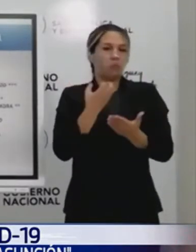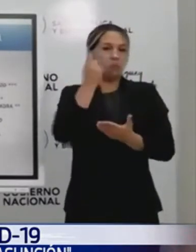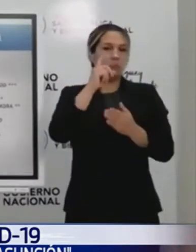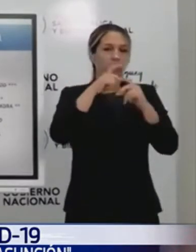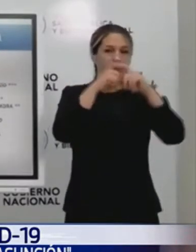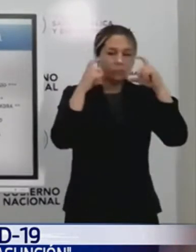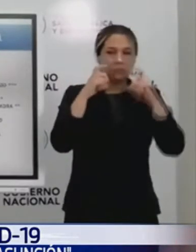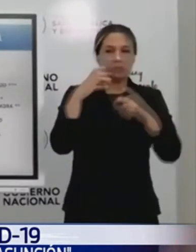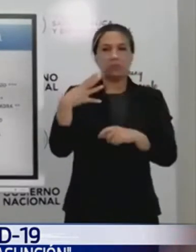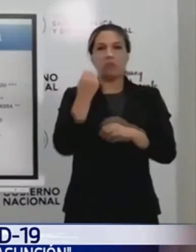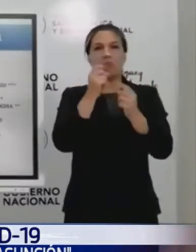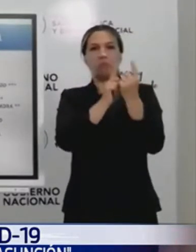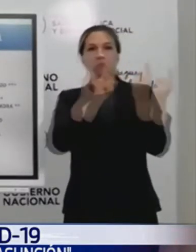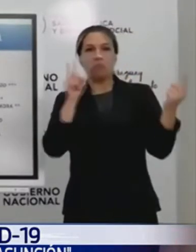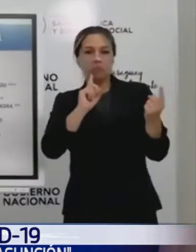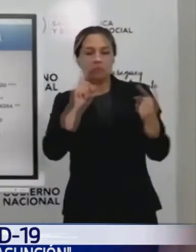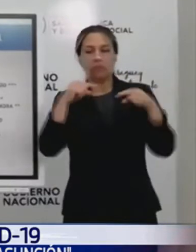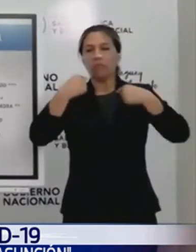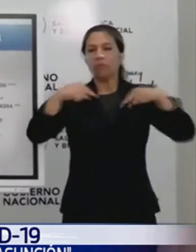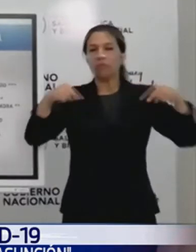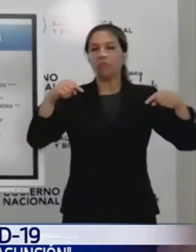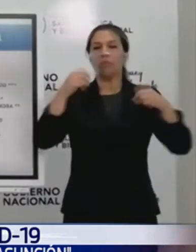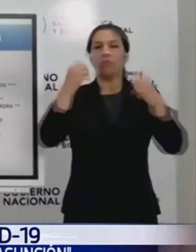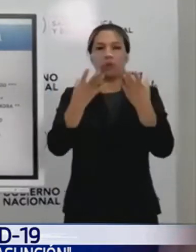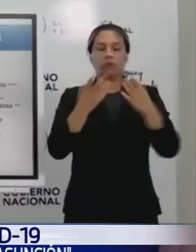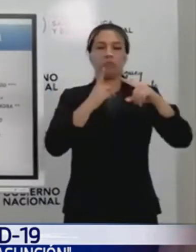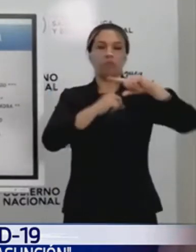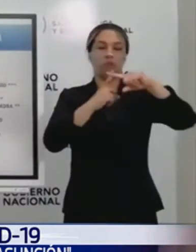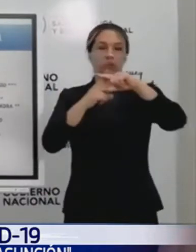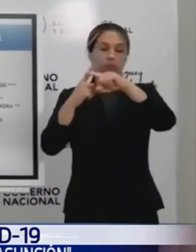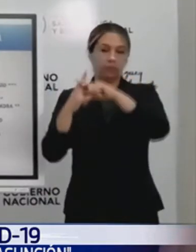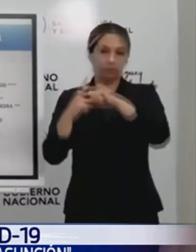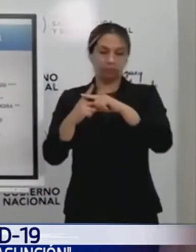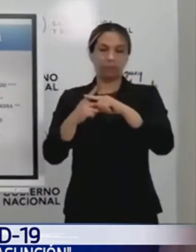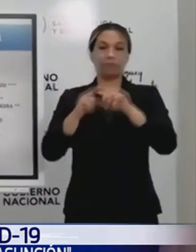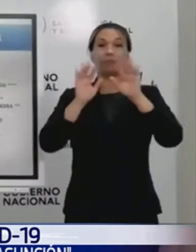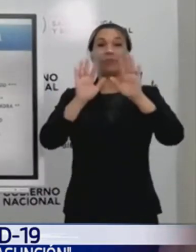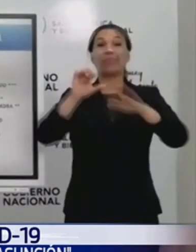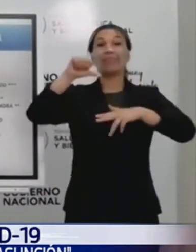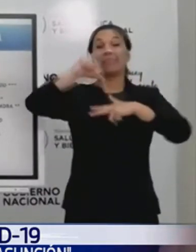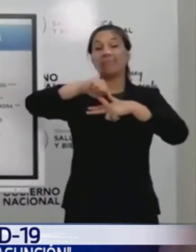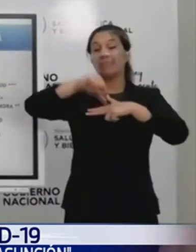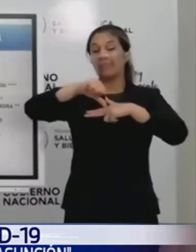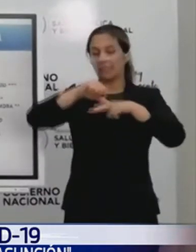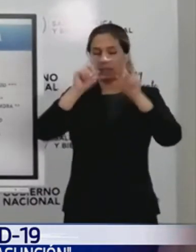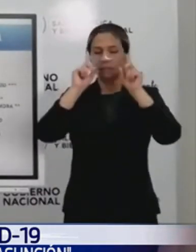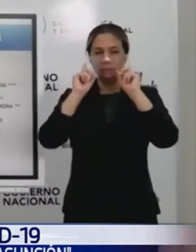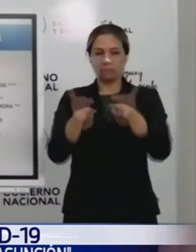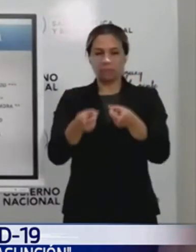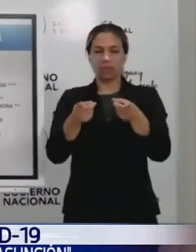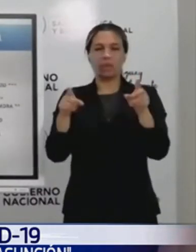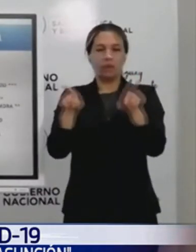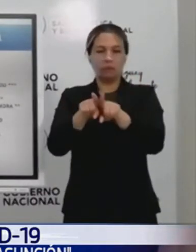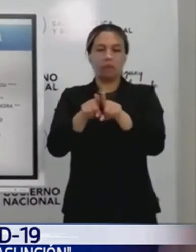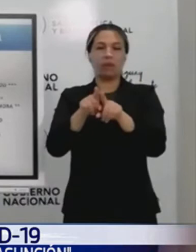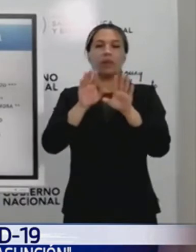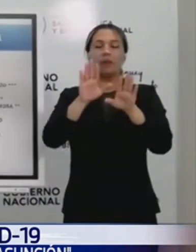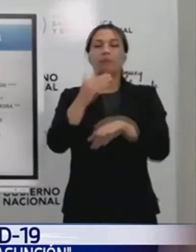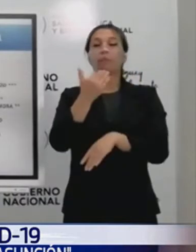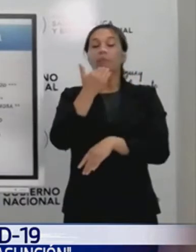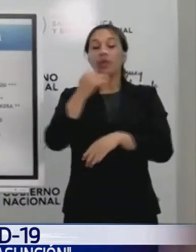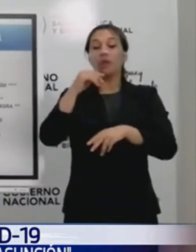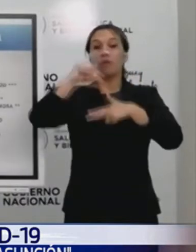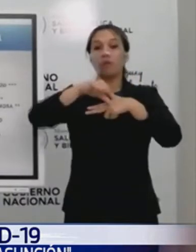se duplicaron los casos de Asunción. A nivel de Central, ocurrió algo muy parecido. No fue una duplicación, pero sí prácticamente un tercio.